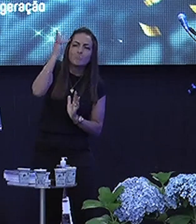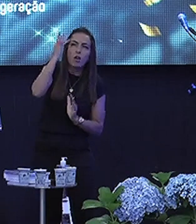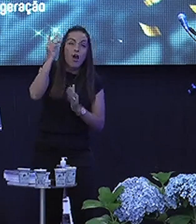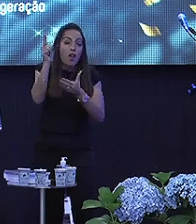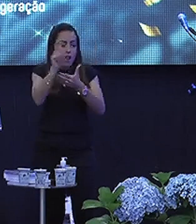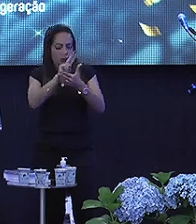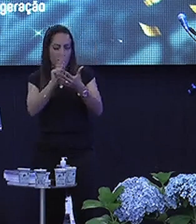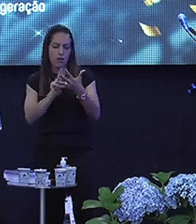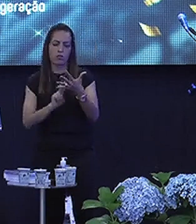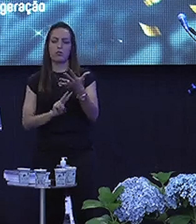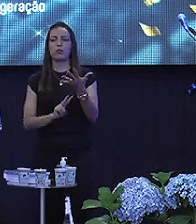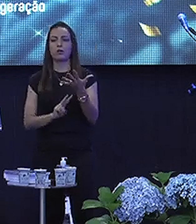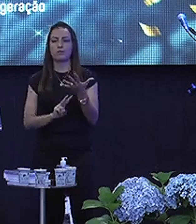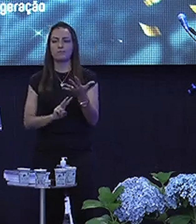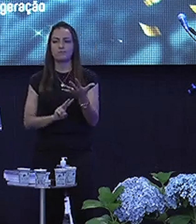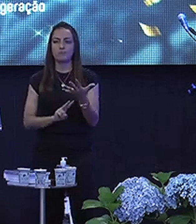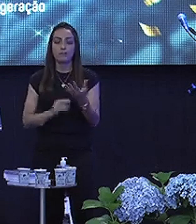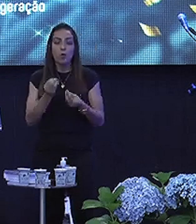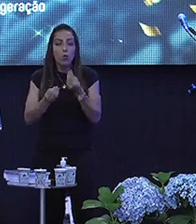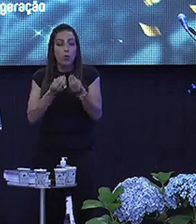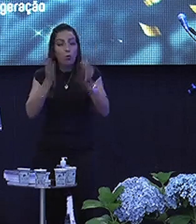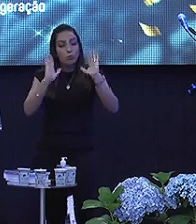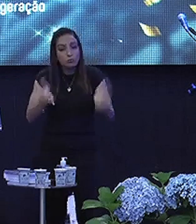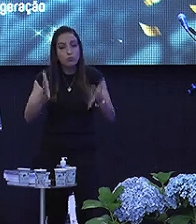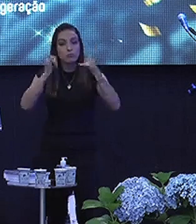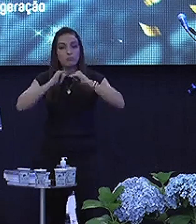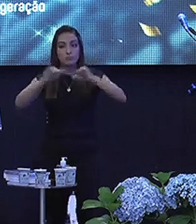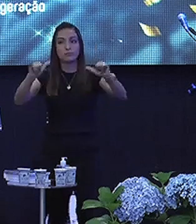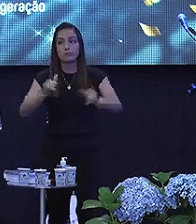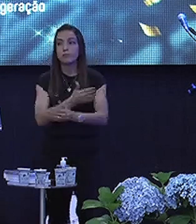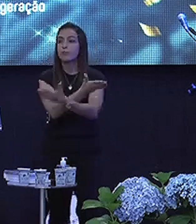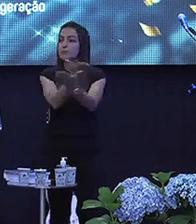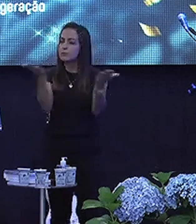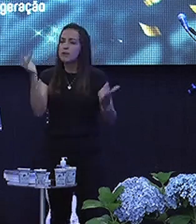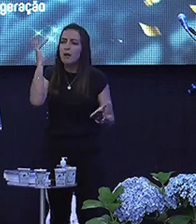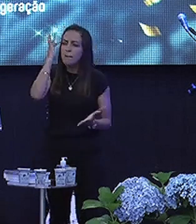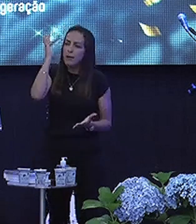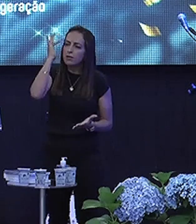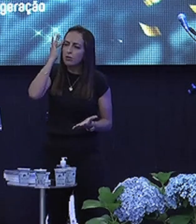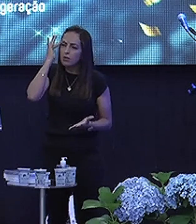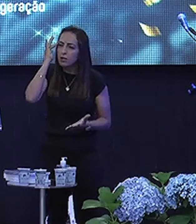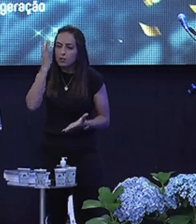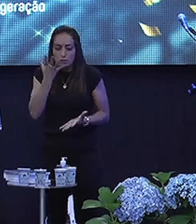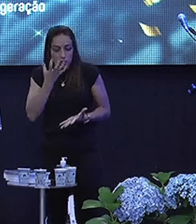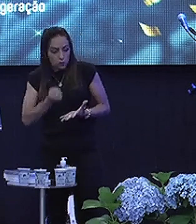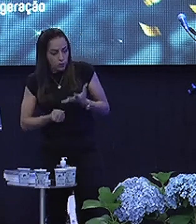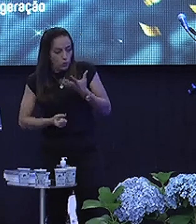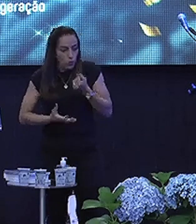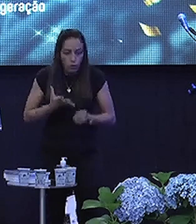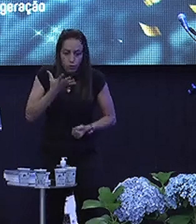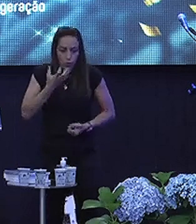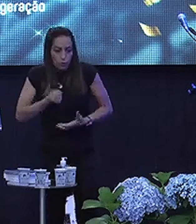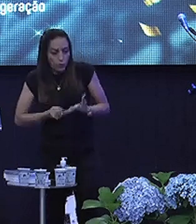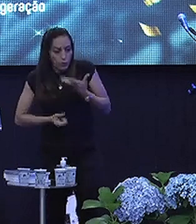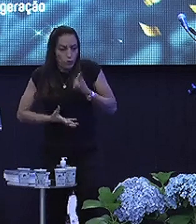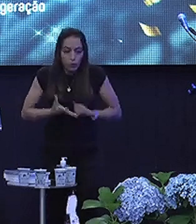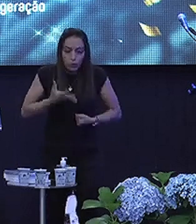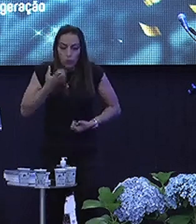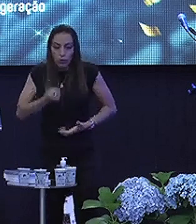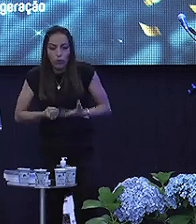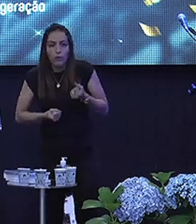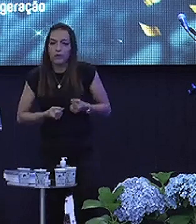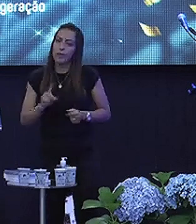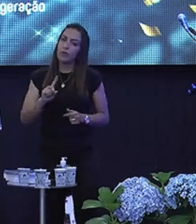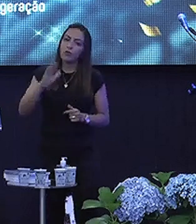leitura Agora, como eu disse para você A maturidade que eu fui adquirindo Não que eu